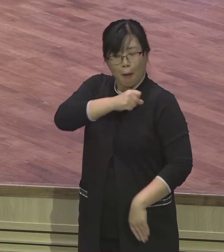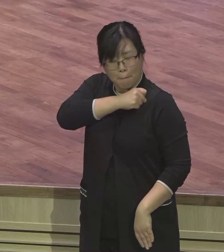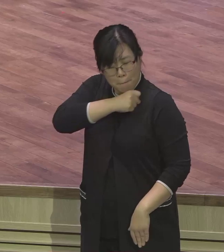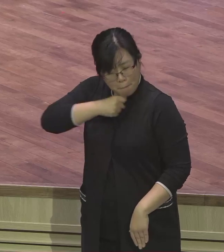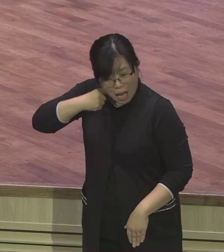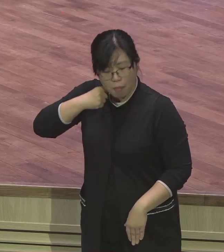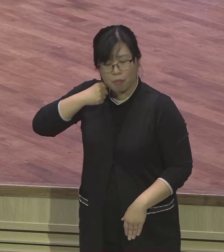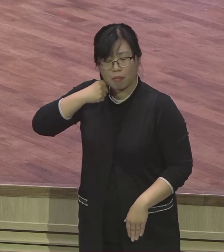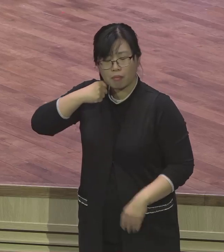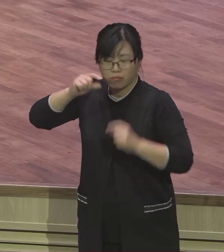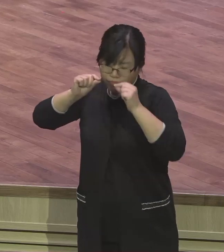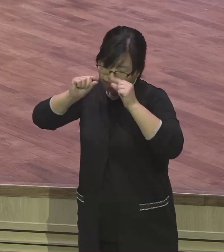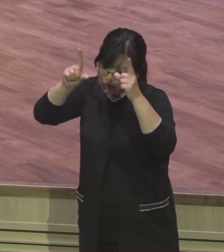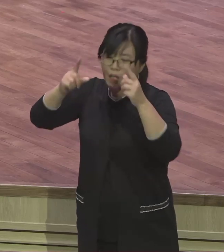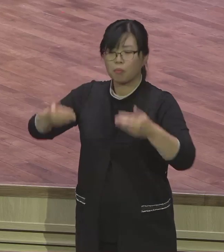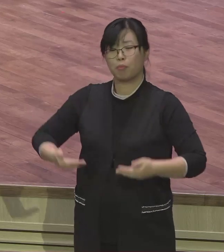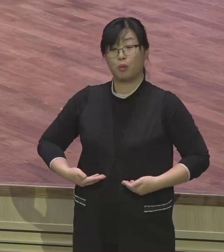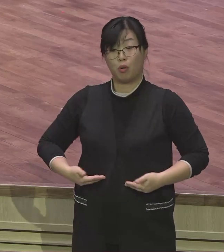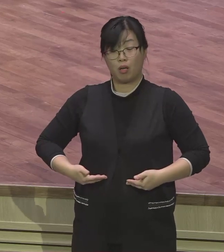알아야 신앙생활 생동 감이 있어요.